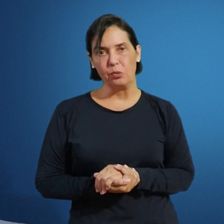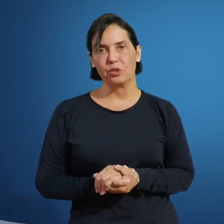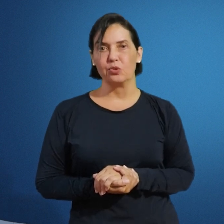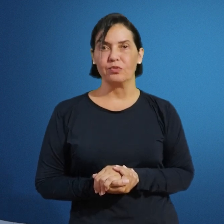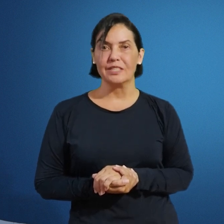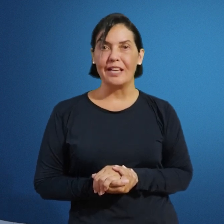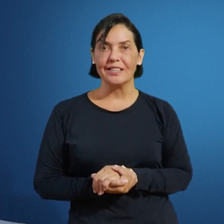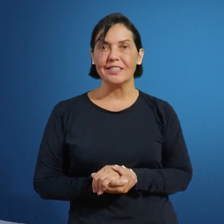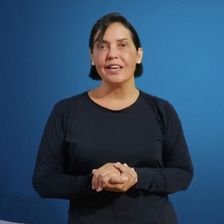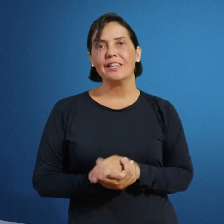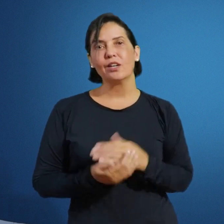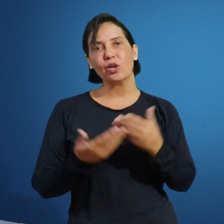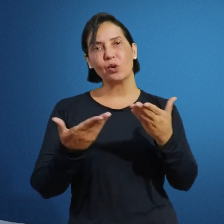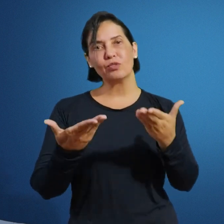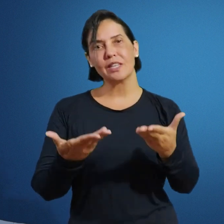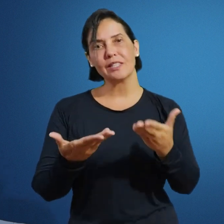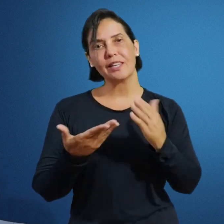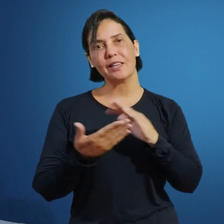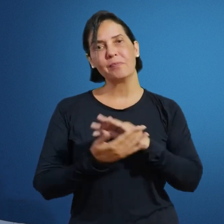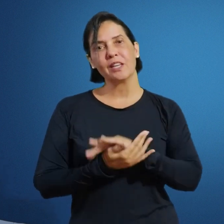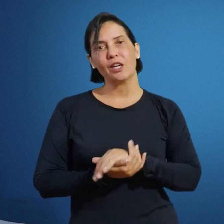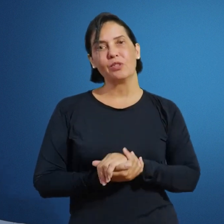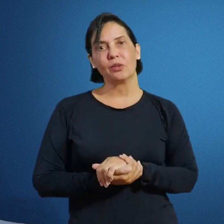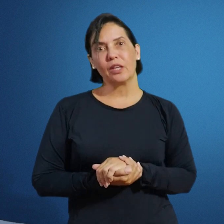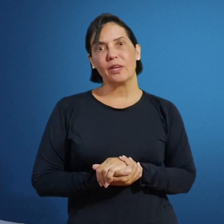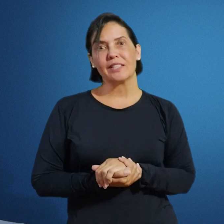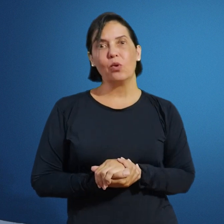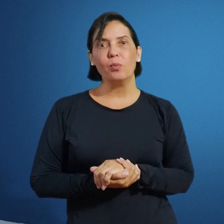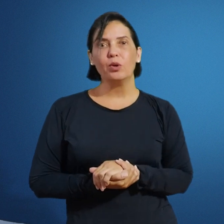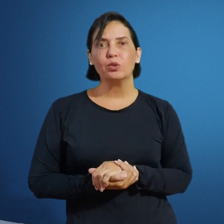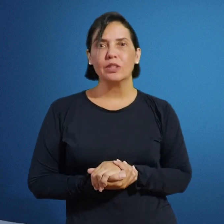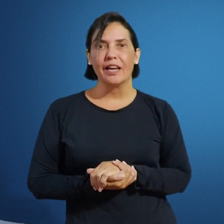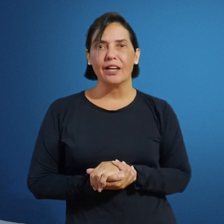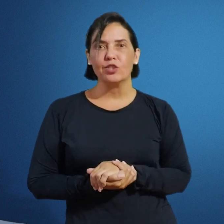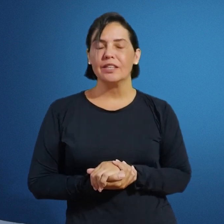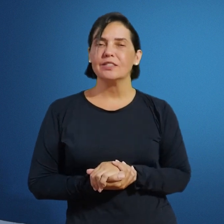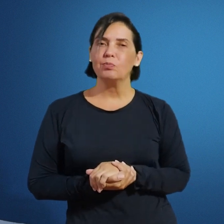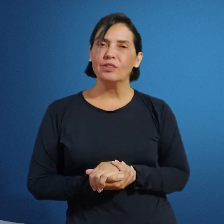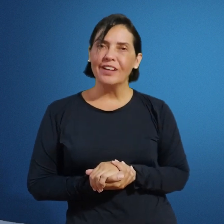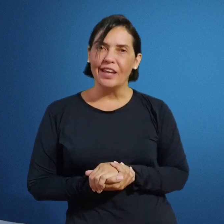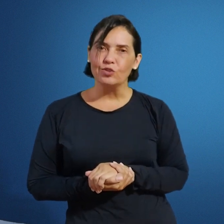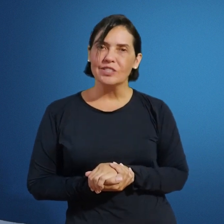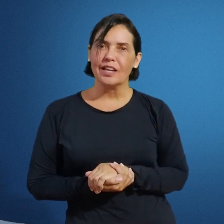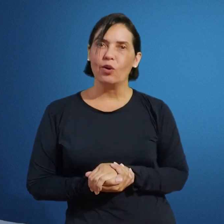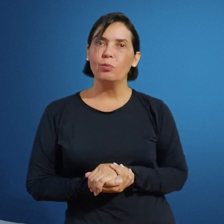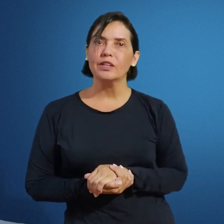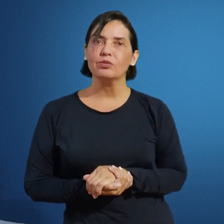outras universidades. E eu moro com vocês aqui, eu estou tendo essa oportunidade e esse privilégio de estar acompanhando